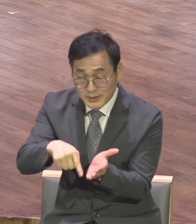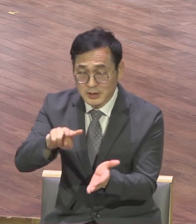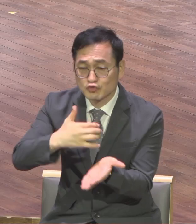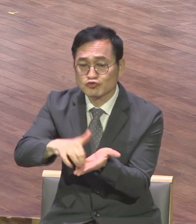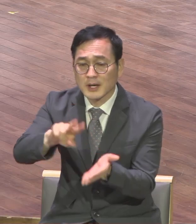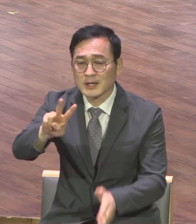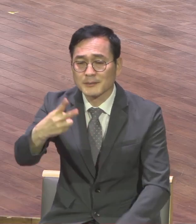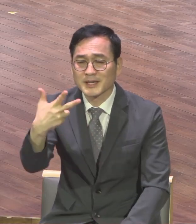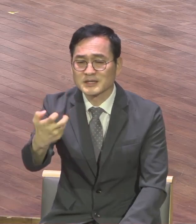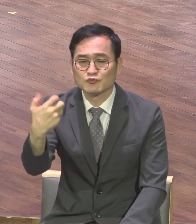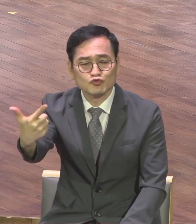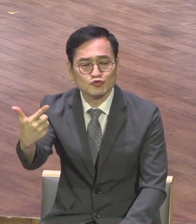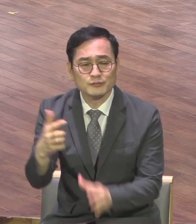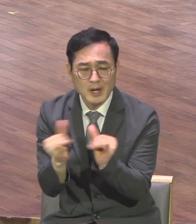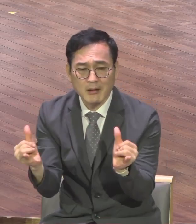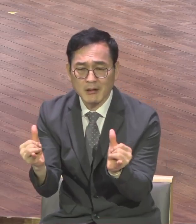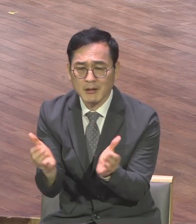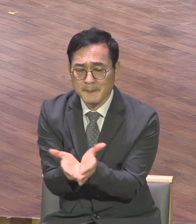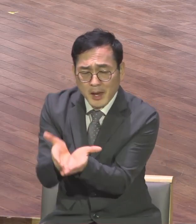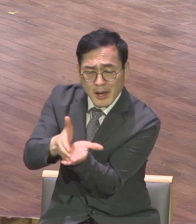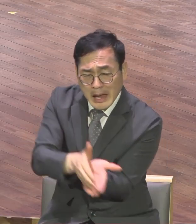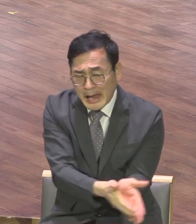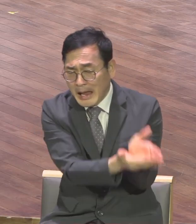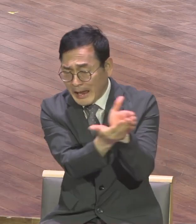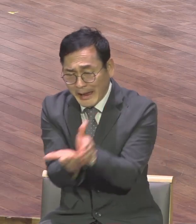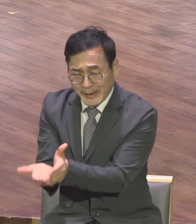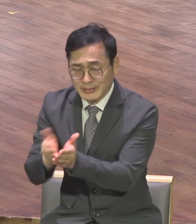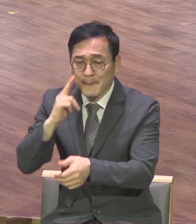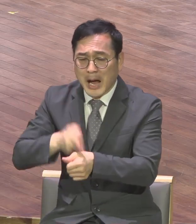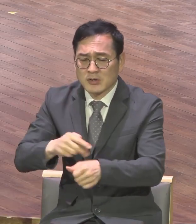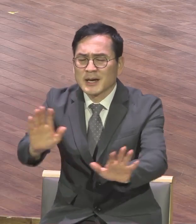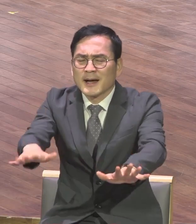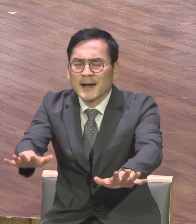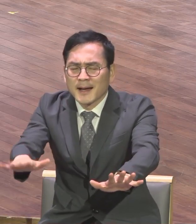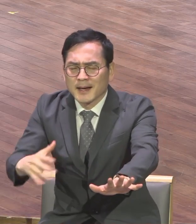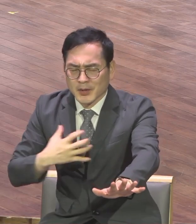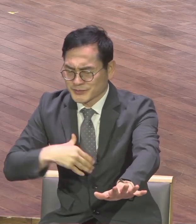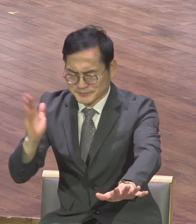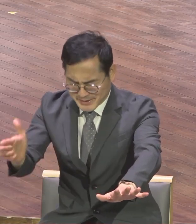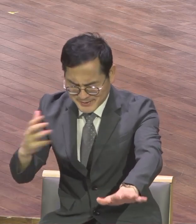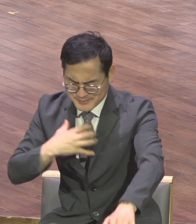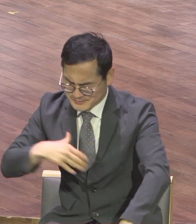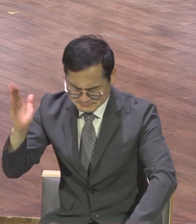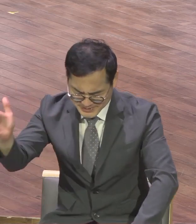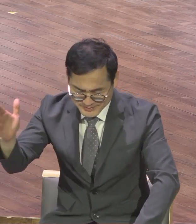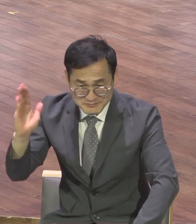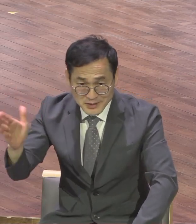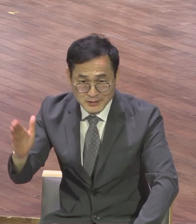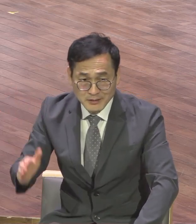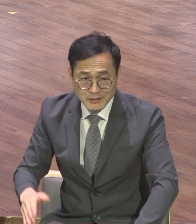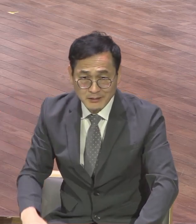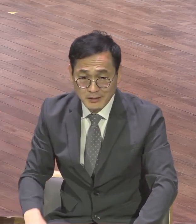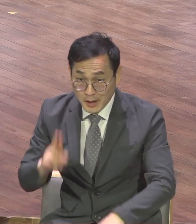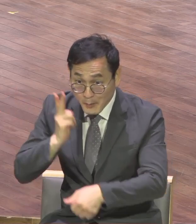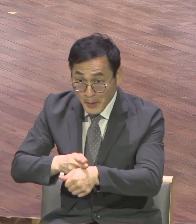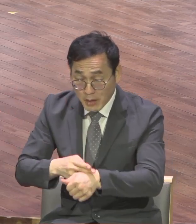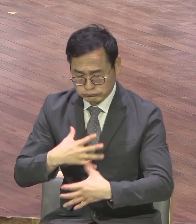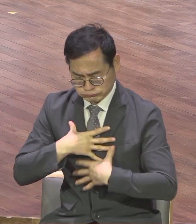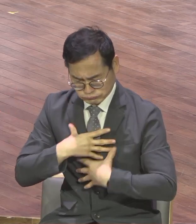안심시키는 모습을 보여줍니다 그 이유가 있어요 어떻게 바울이 그 상황 속에 평안했냐 오늘 본문